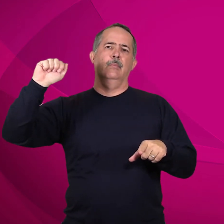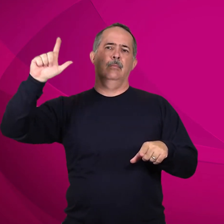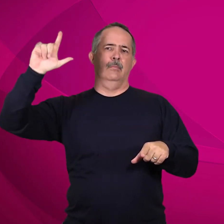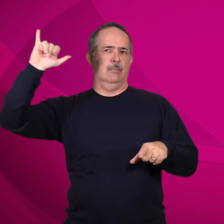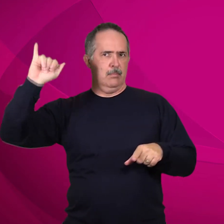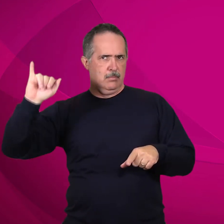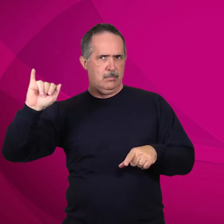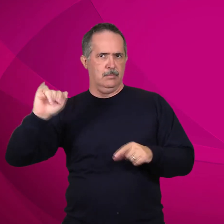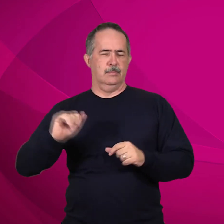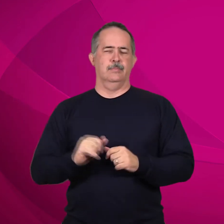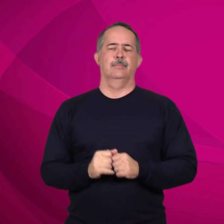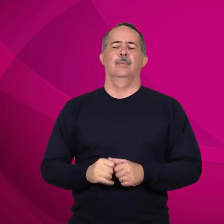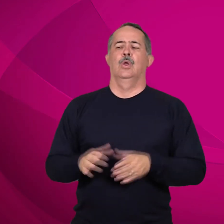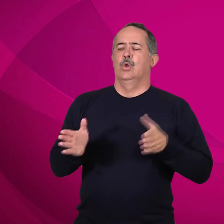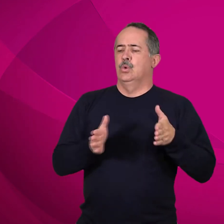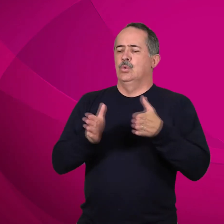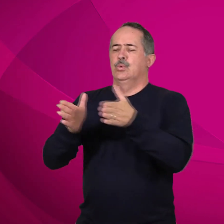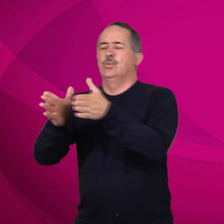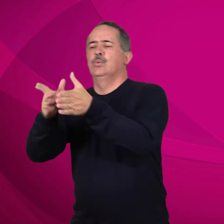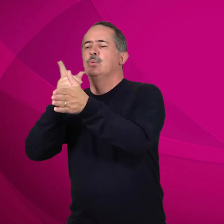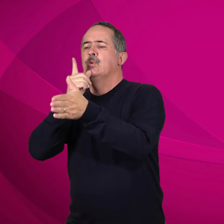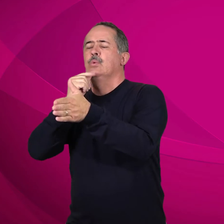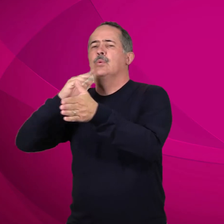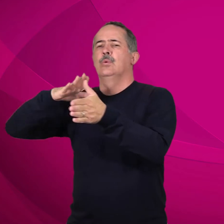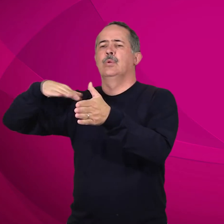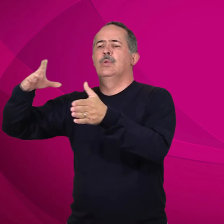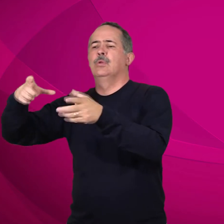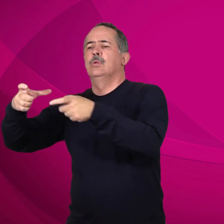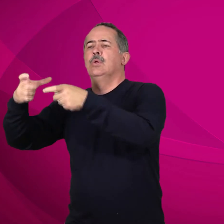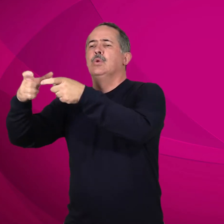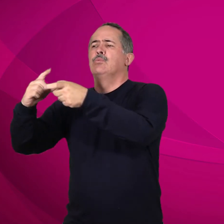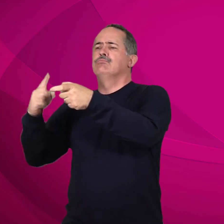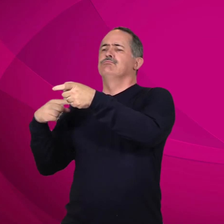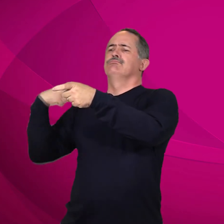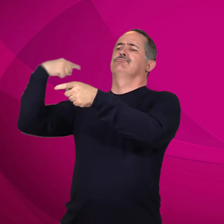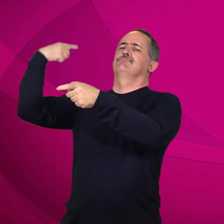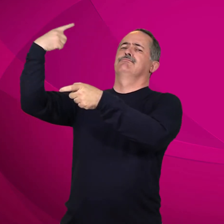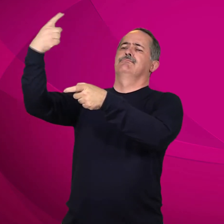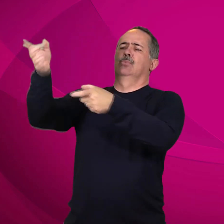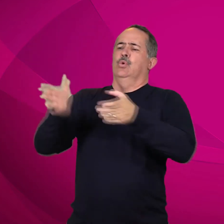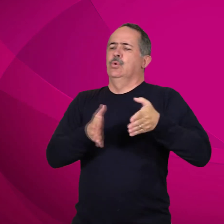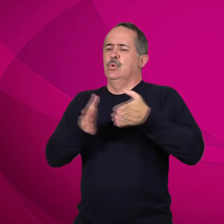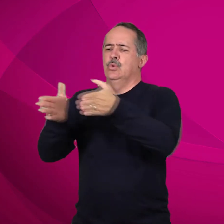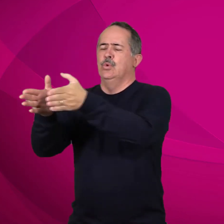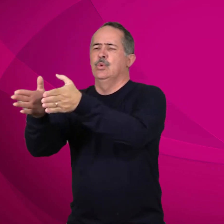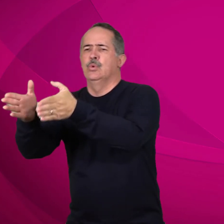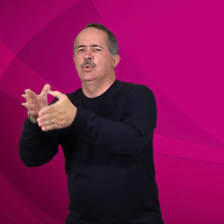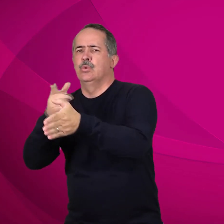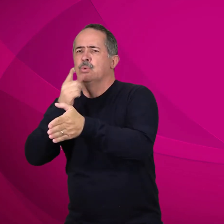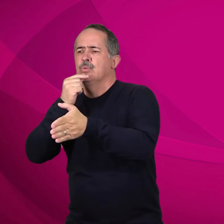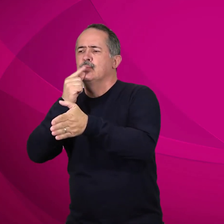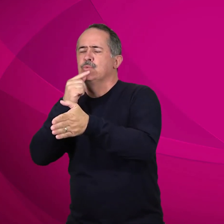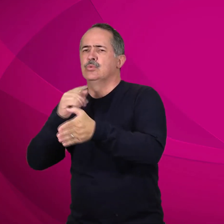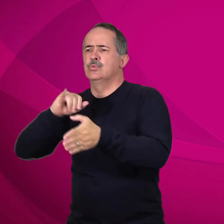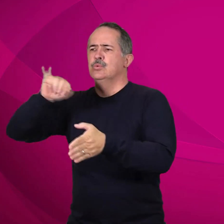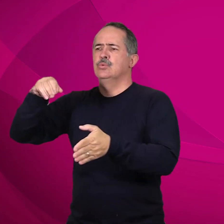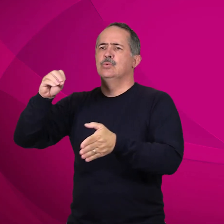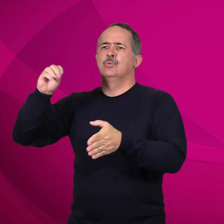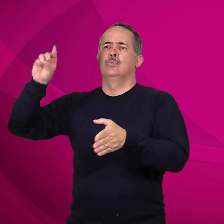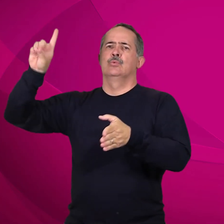viu uma grande luz e para os que viviam na região escura da morte, brilhou uma luz.